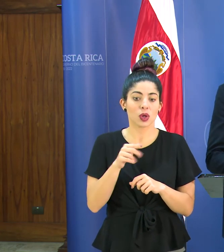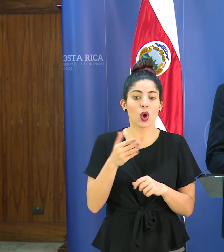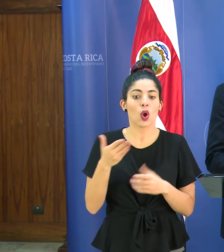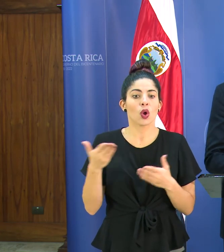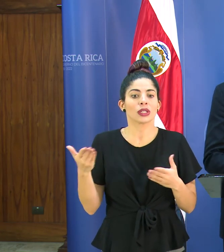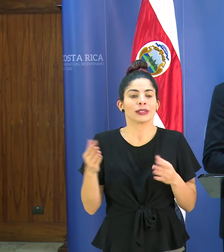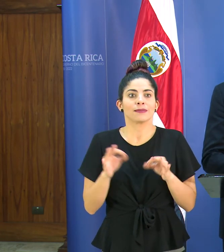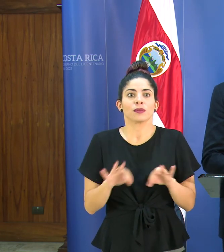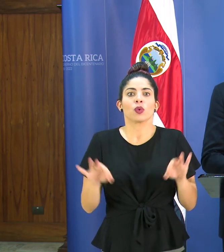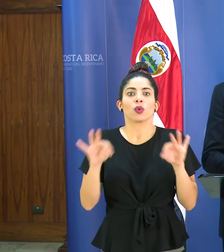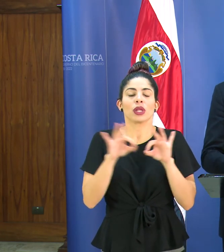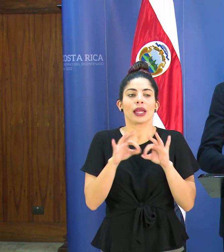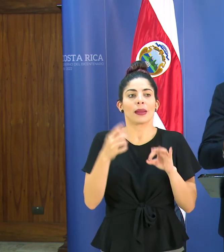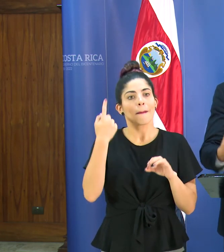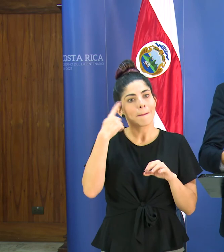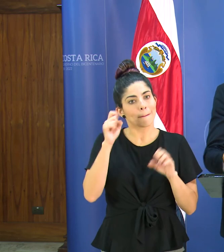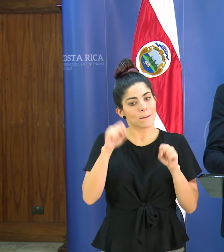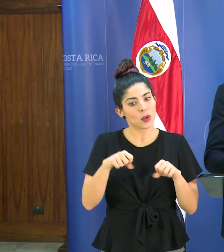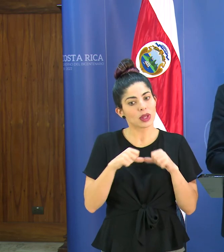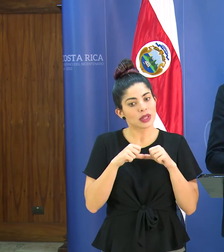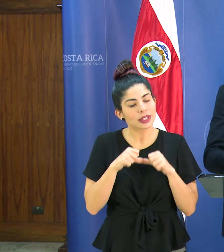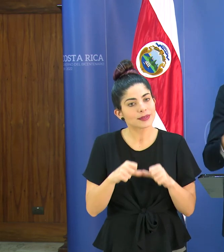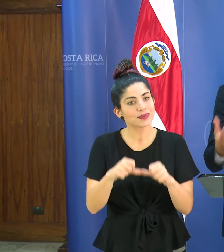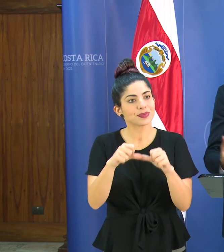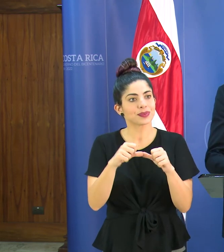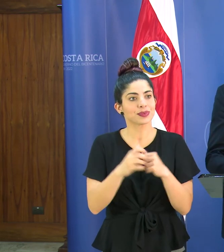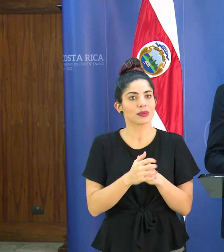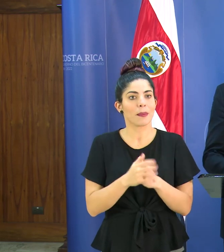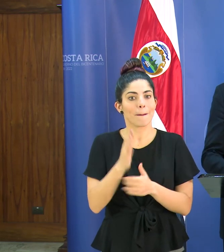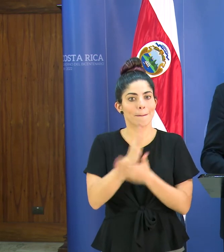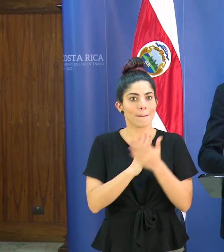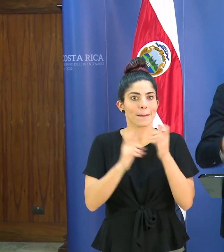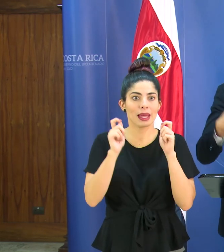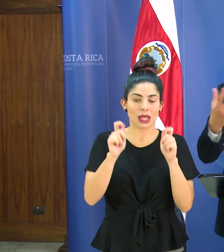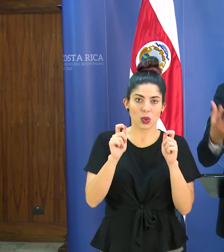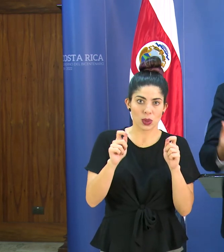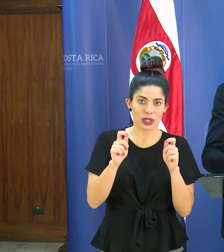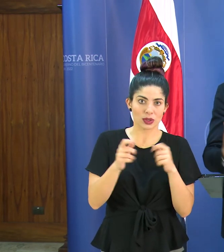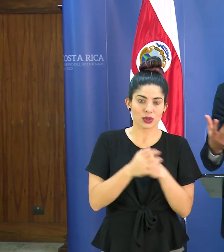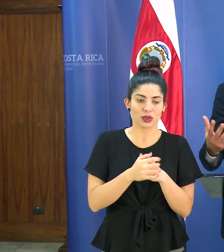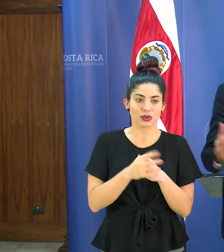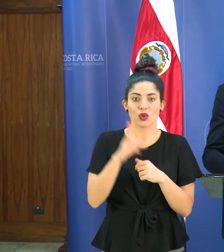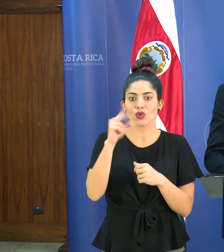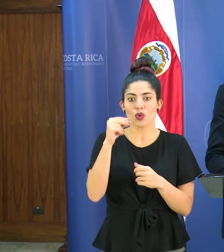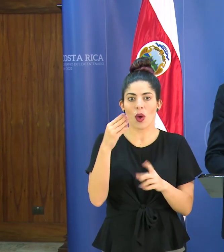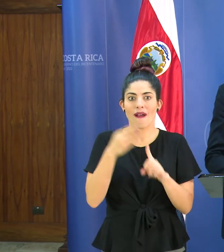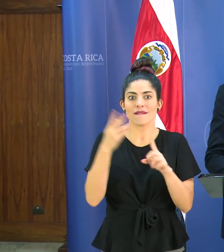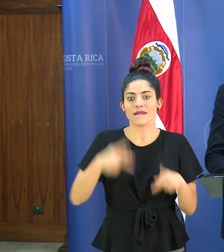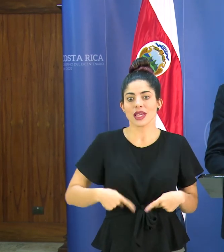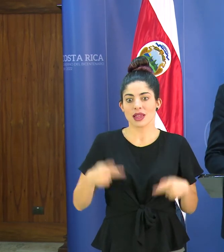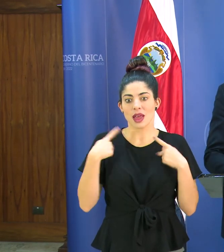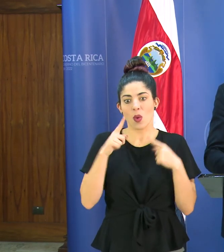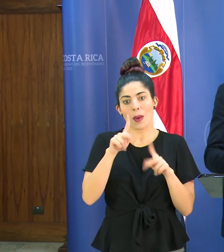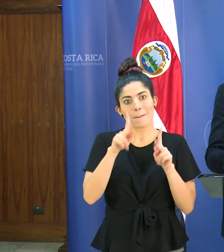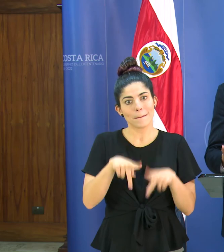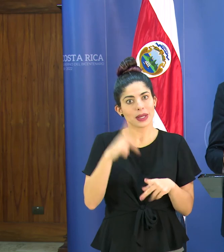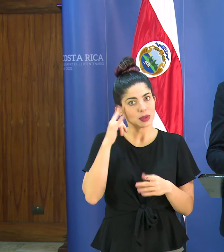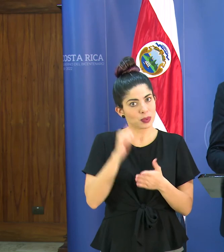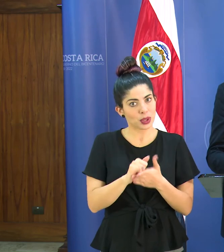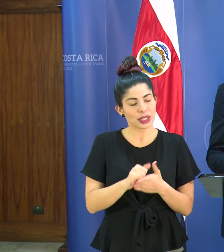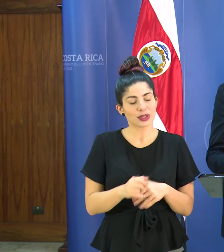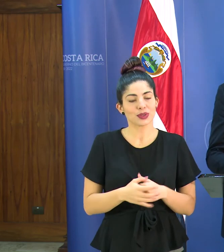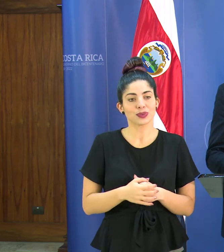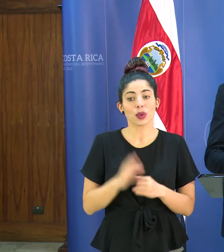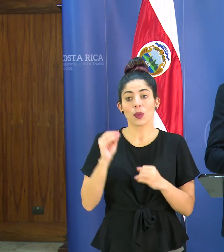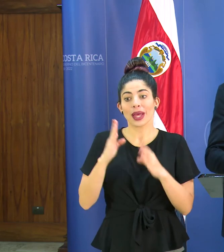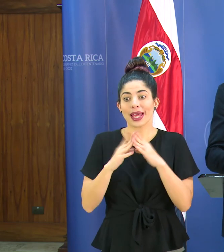muy muy importantes para poder mantener también la parte educativa no truncar la vida de una persona por eso y en caso